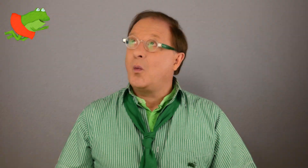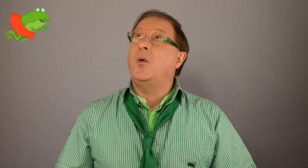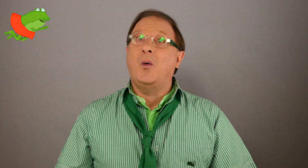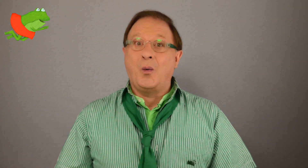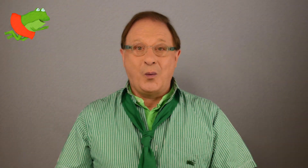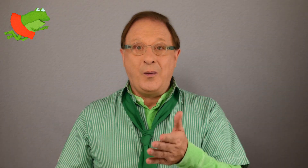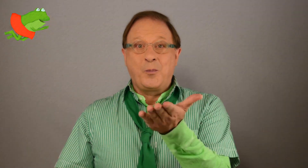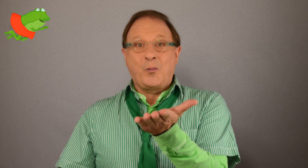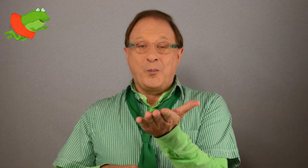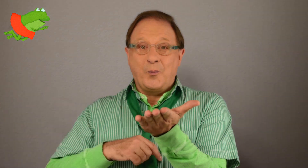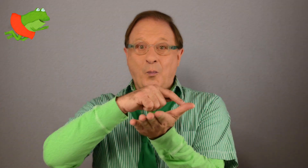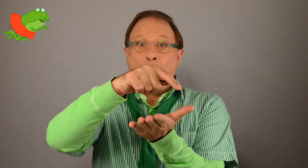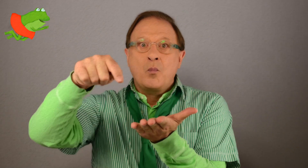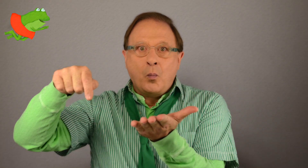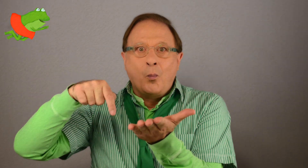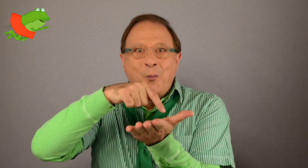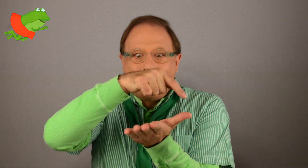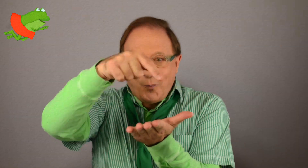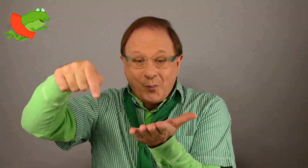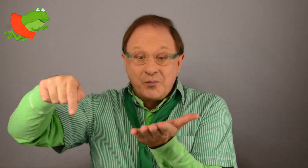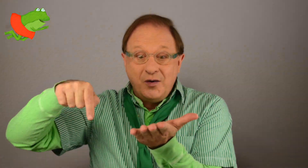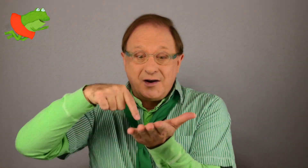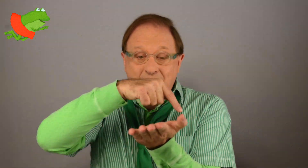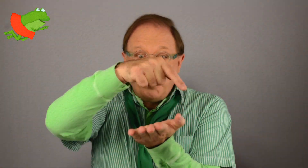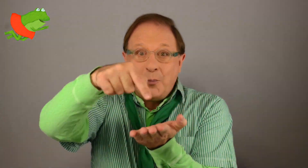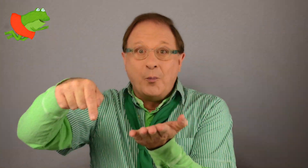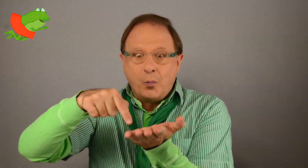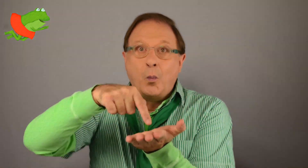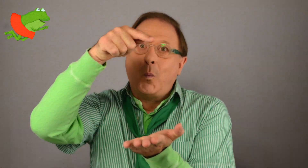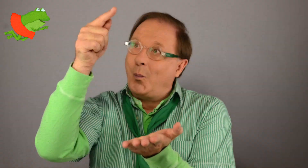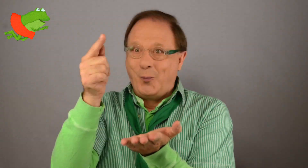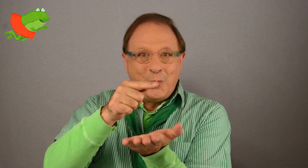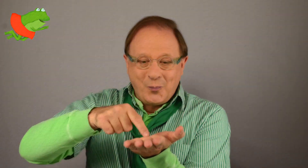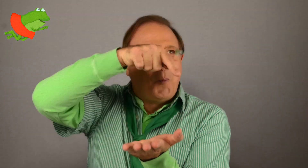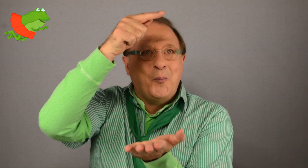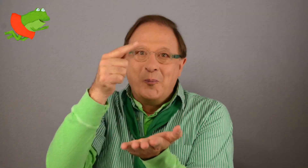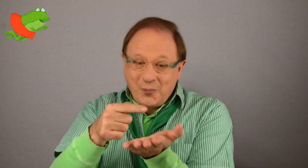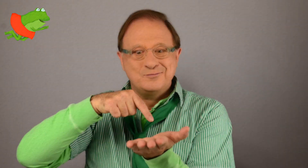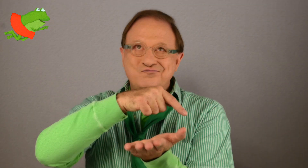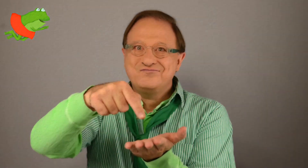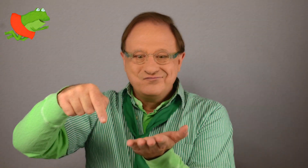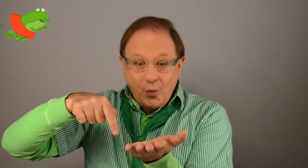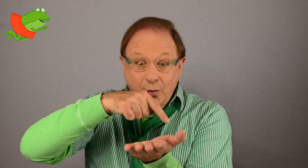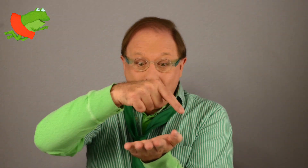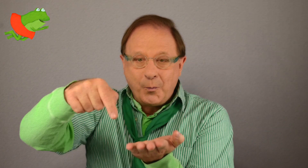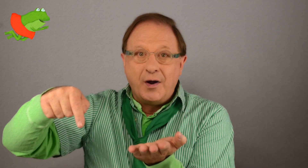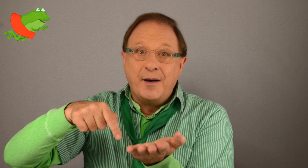Dans la mare C'est bizarre Un point vert Sautant l'air Dans la mare C'est bizarre